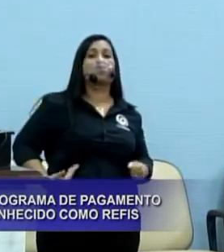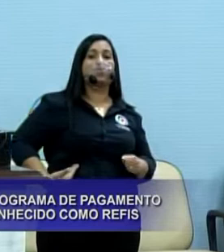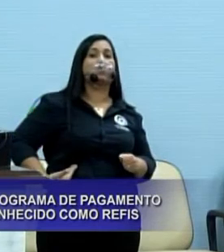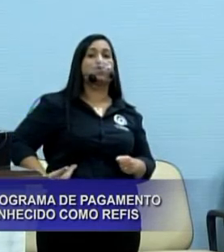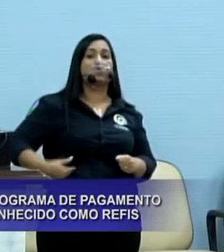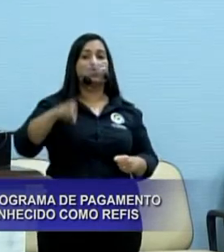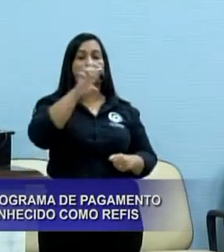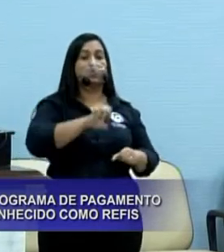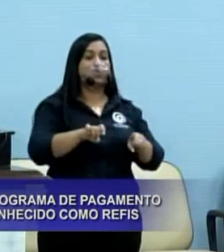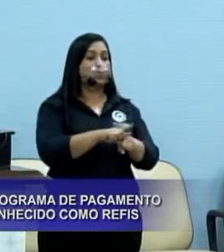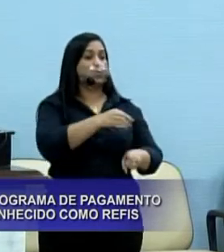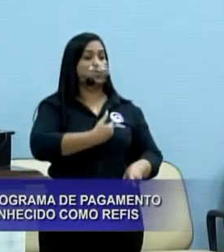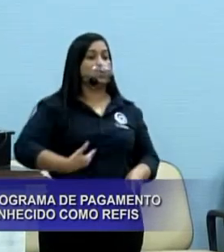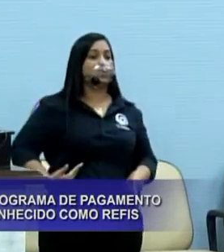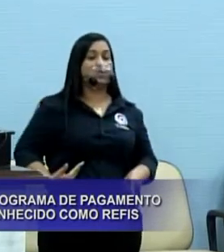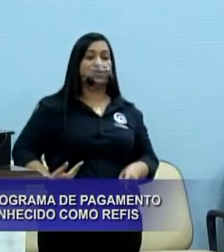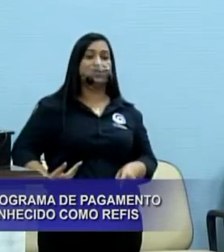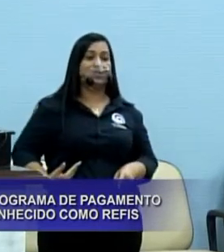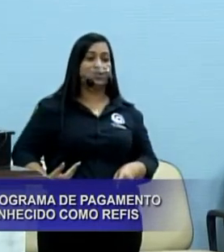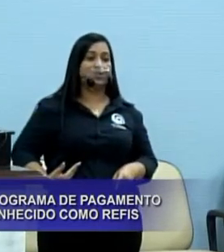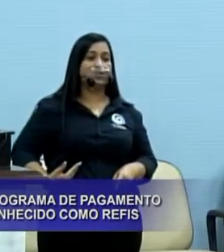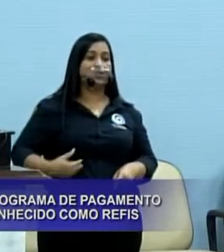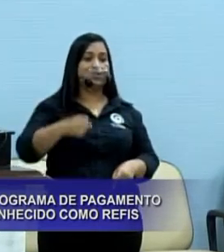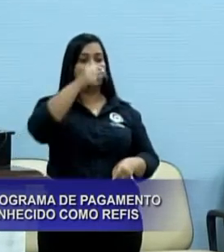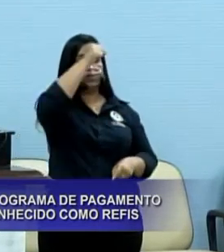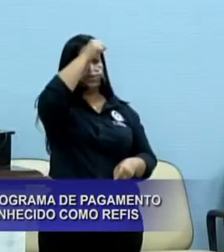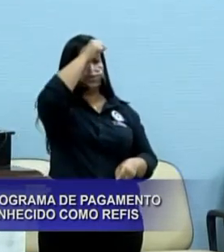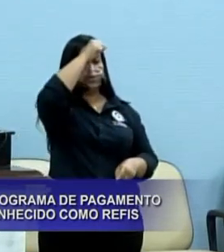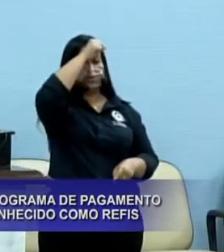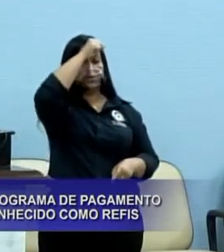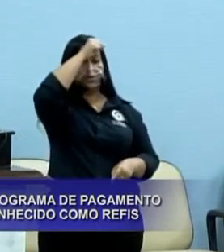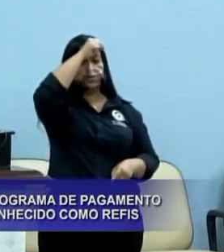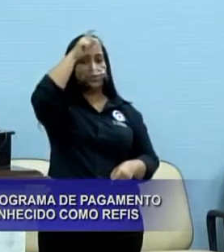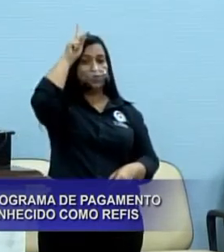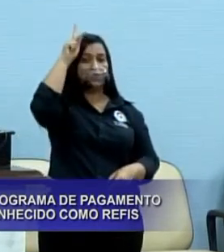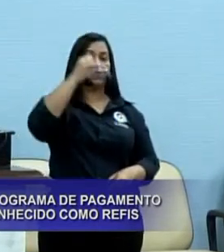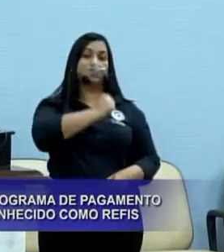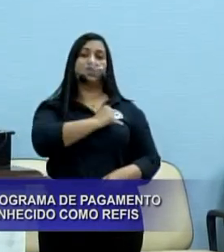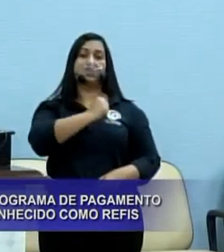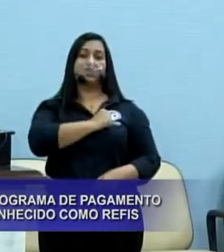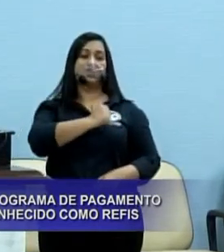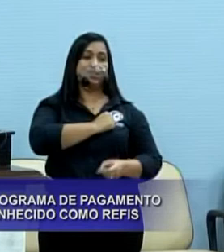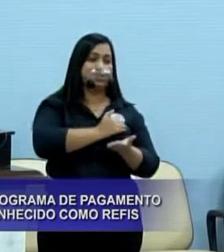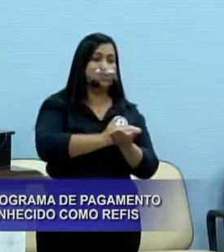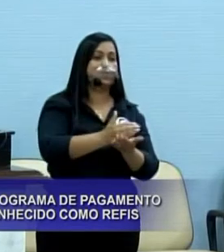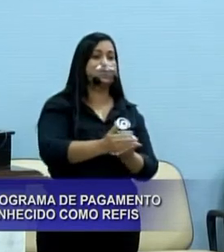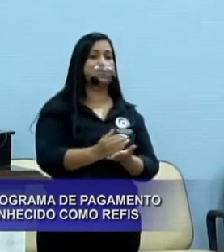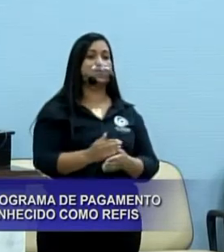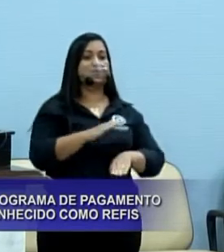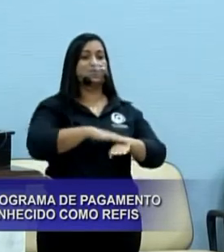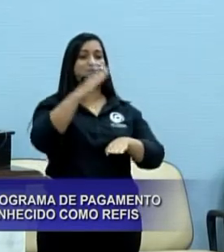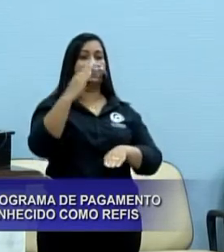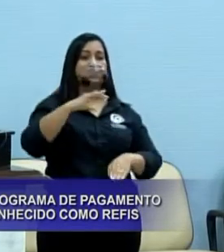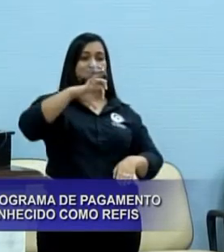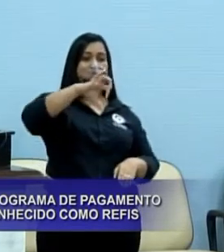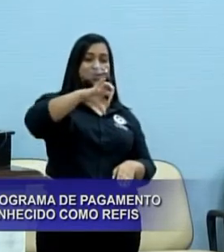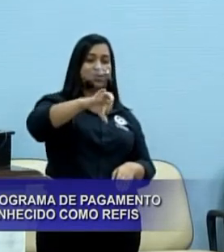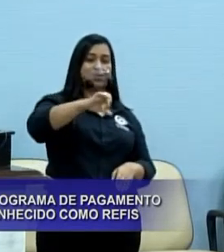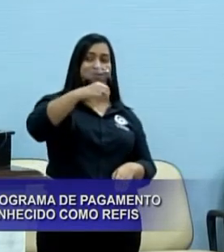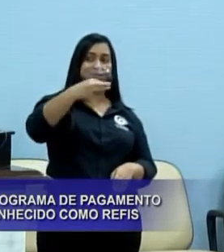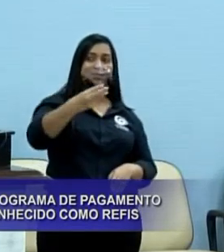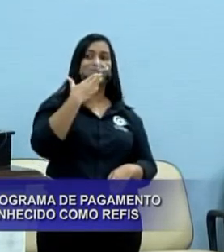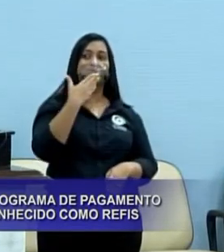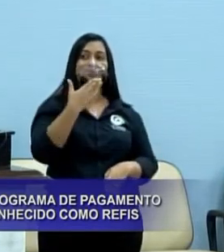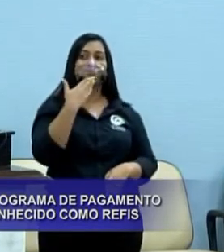governo municipal, parabenizei o nosso prefeito Adinho Araújo por ter tido a iniciativa lá em 93 dessa demanda,